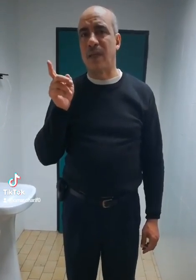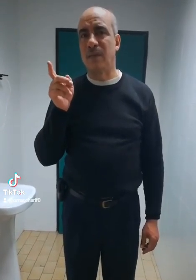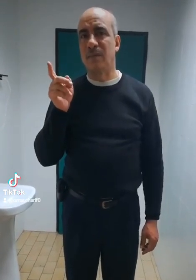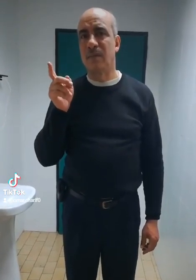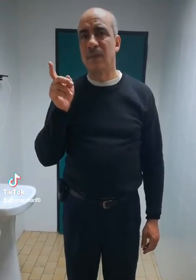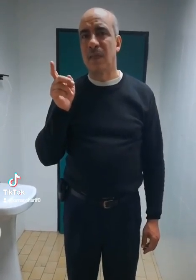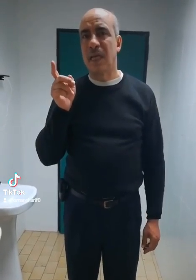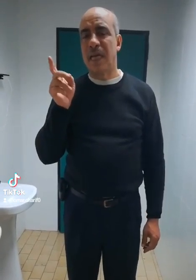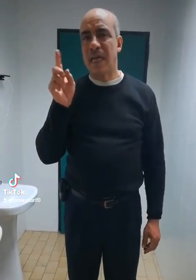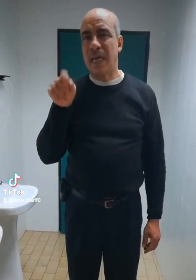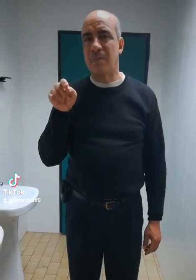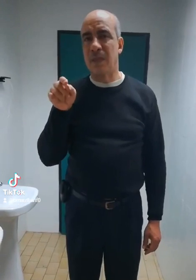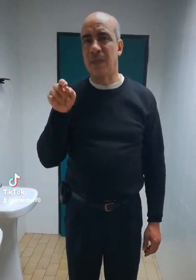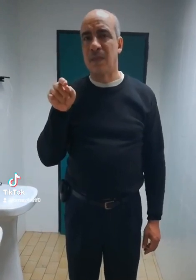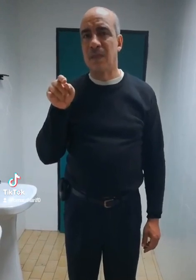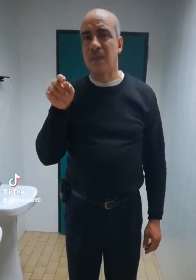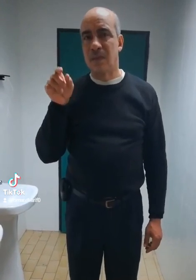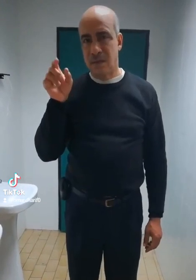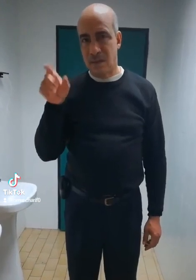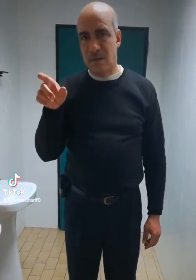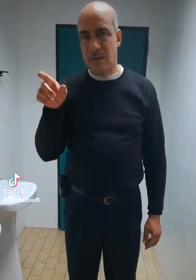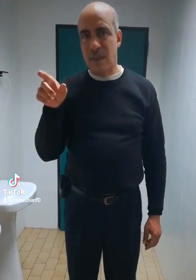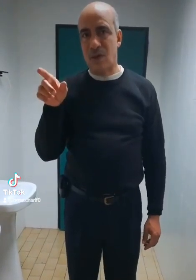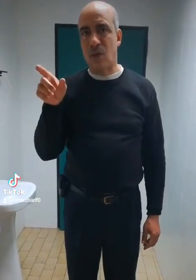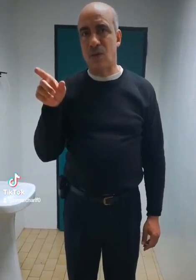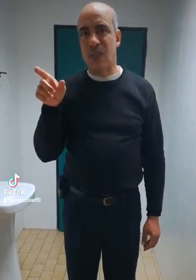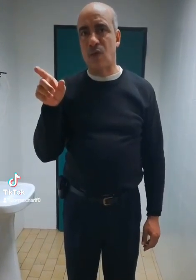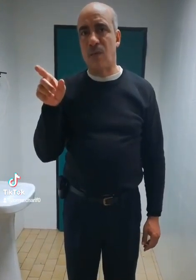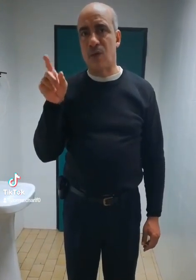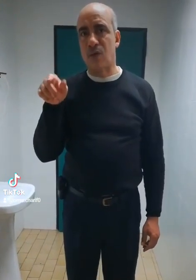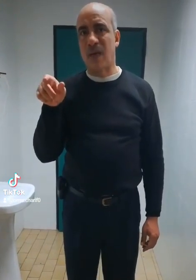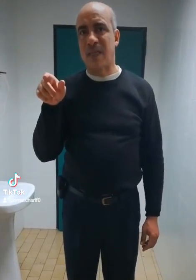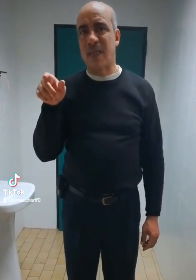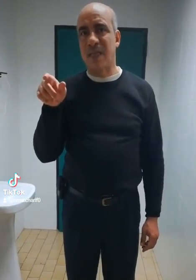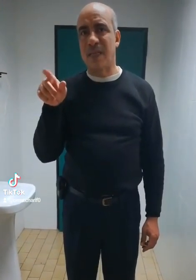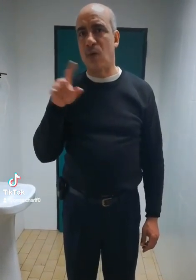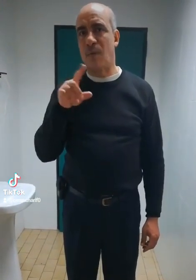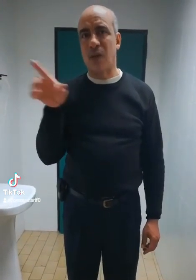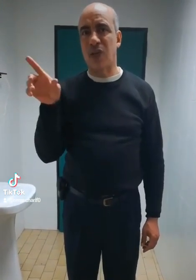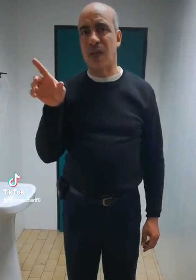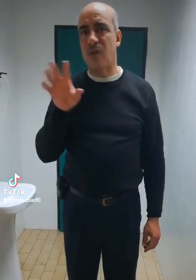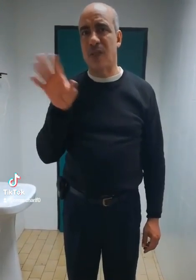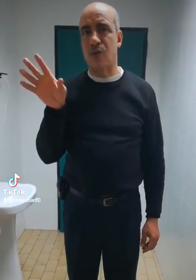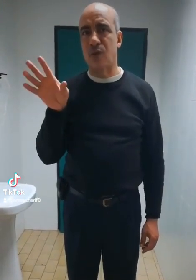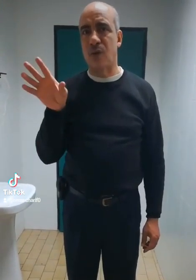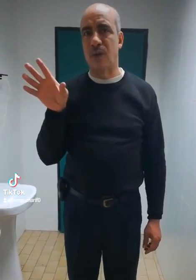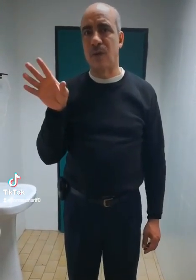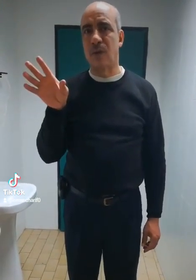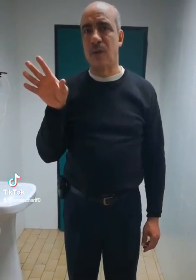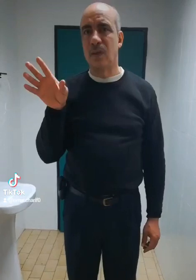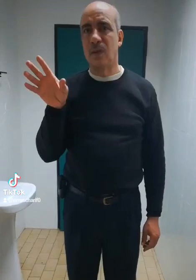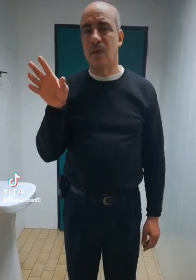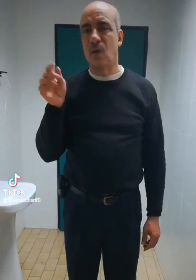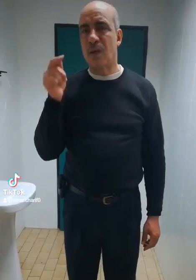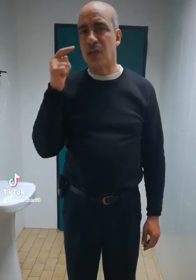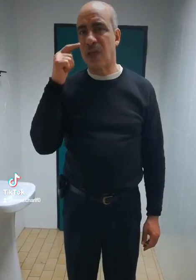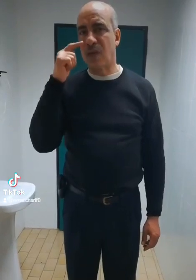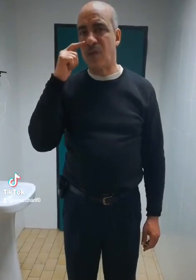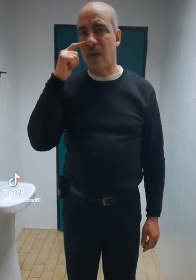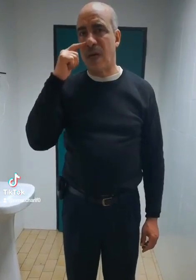et a mis des enregistrements sur Internet et Omar Sharif, on est sûr. Omar Sharif a un